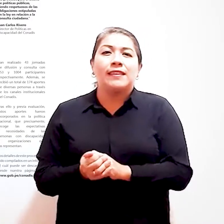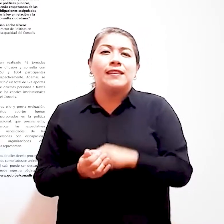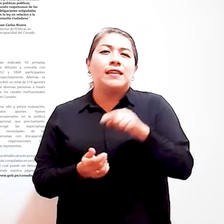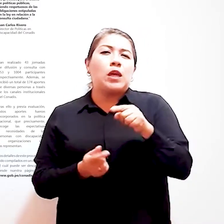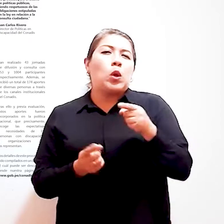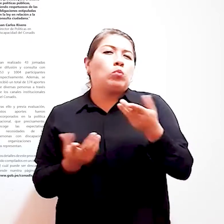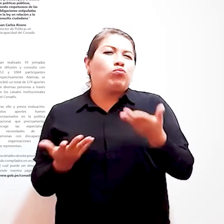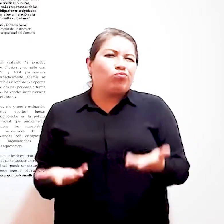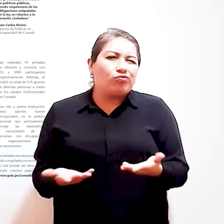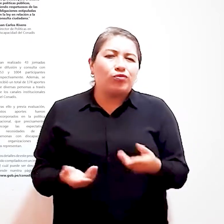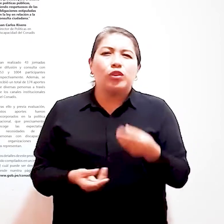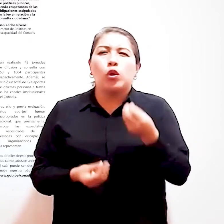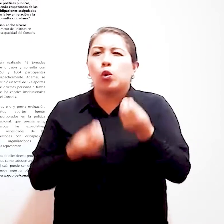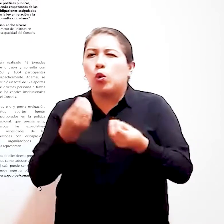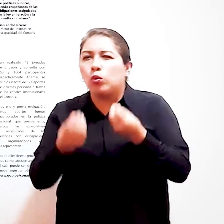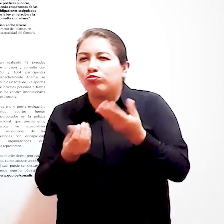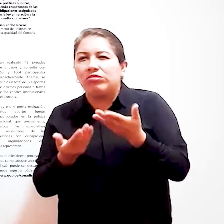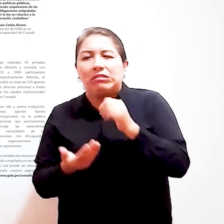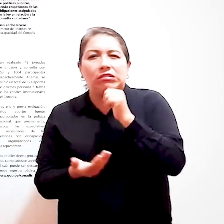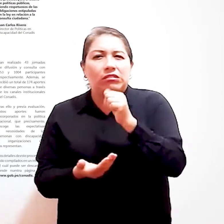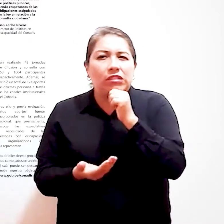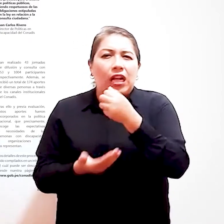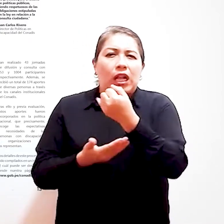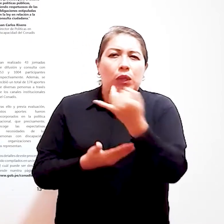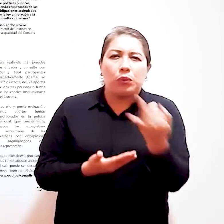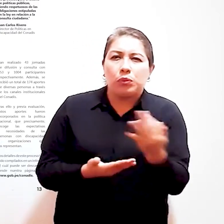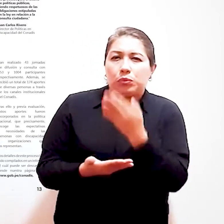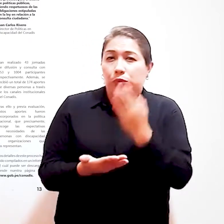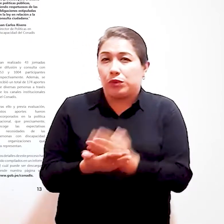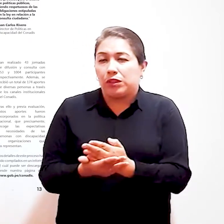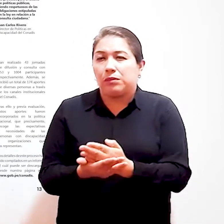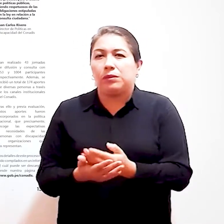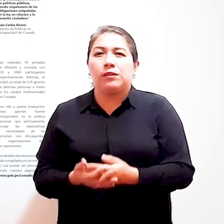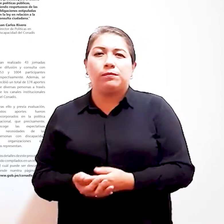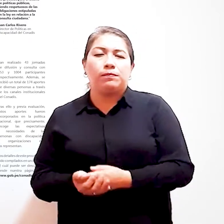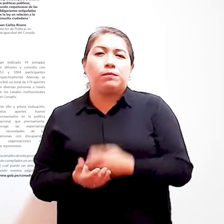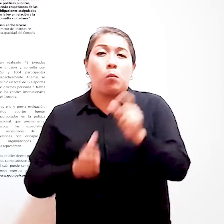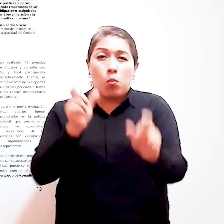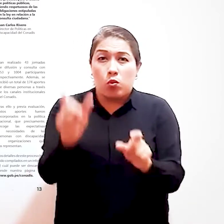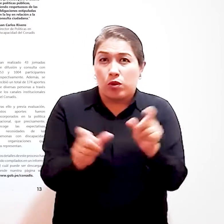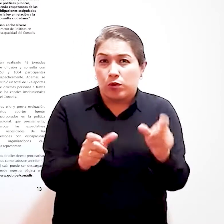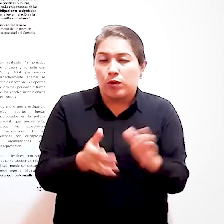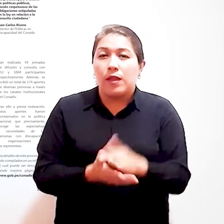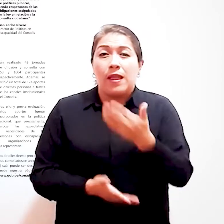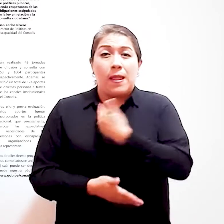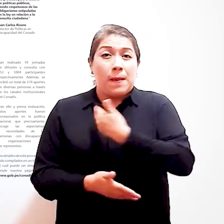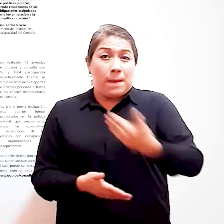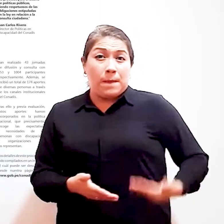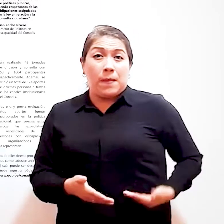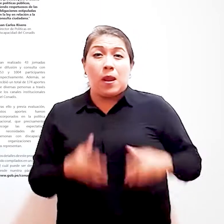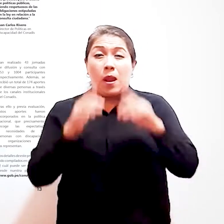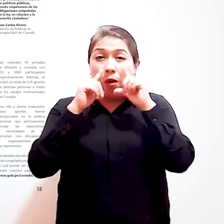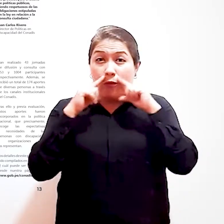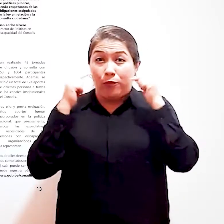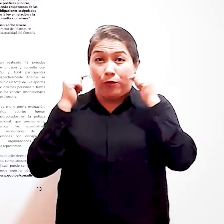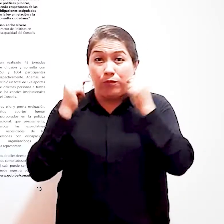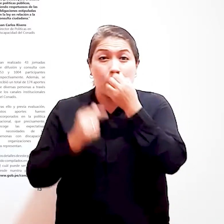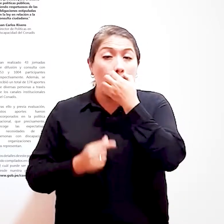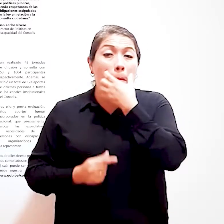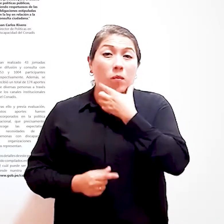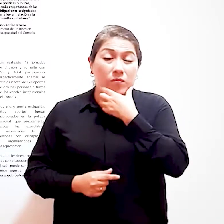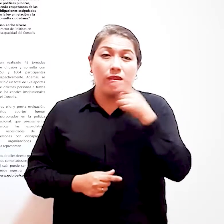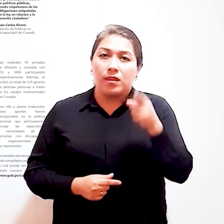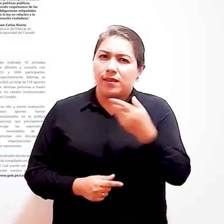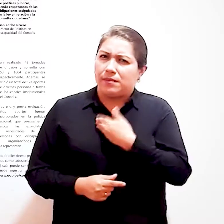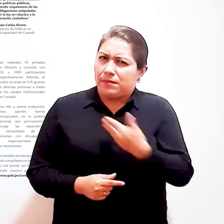discriminación estructural hacia las personas con discapacidad como problema público El presidente de la República,